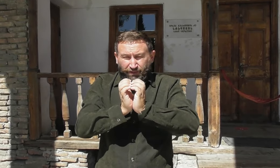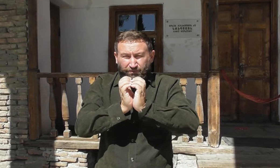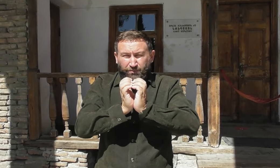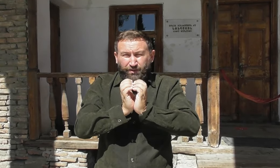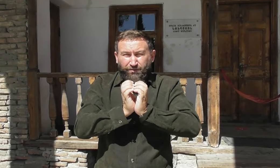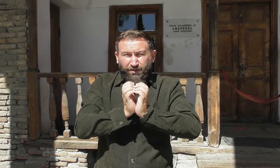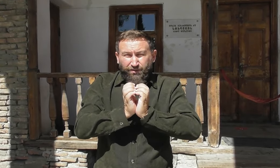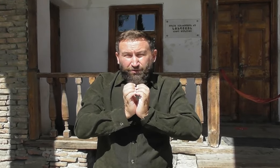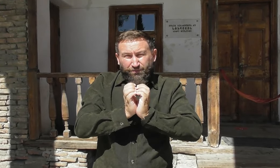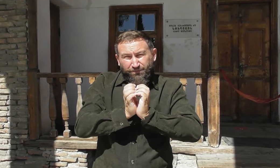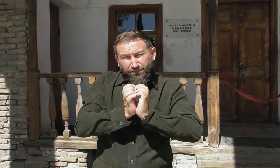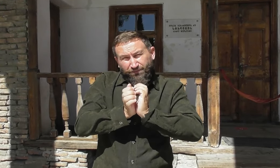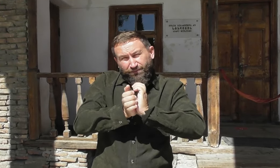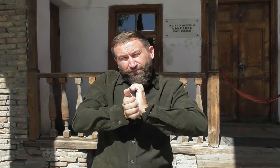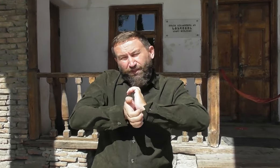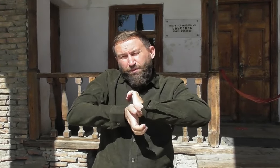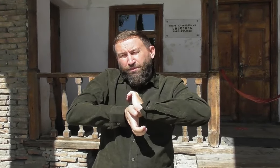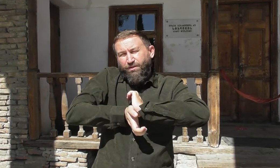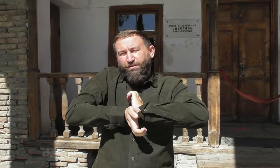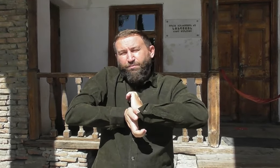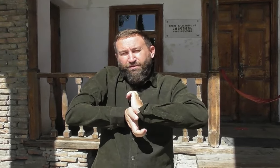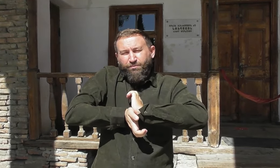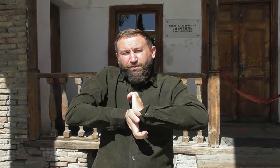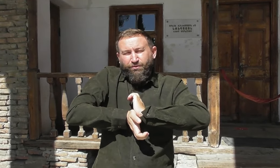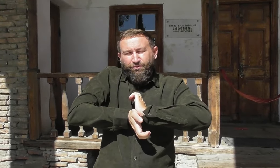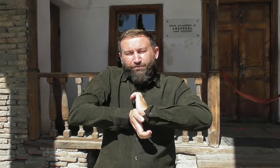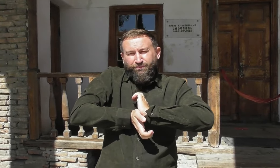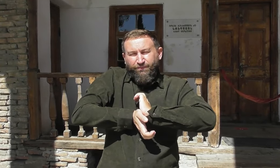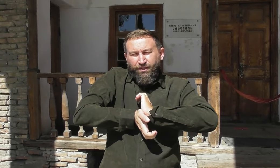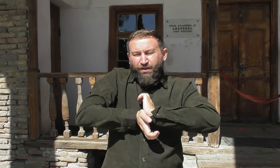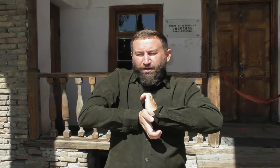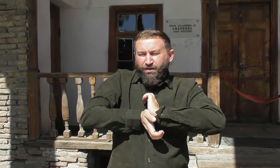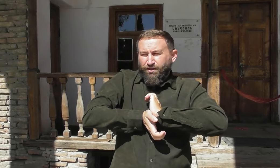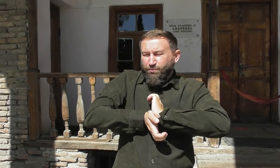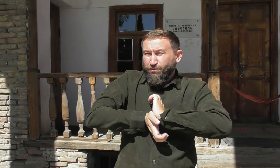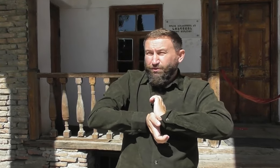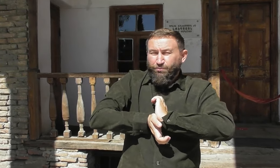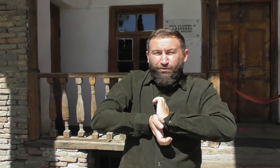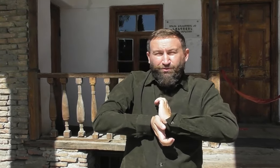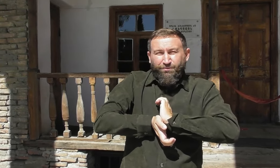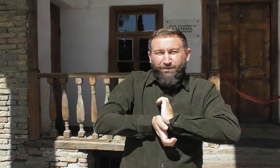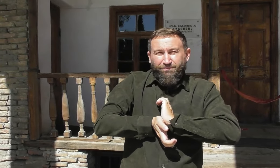сформировать ее и поменять на противоположное. Работаем, пользуемся.